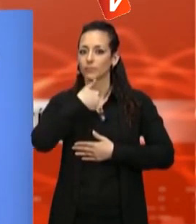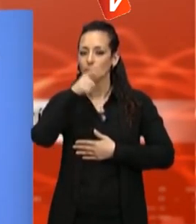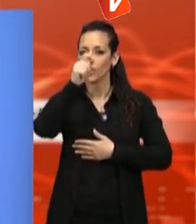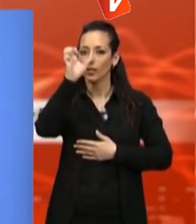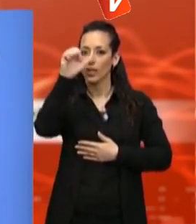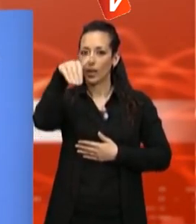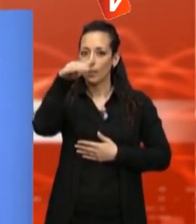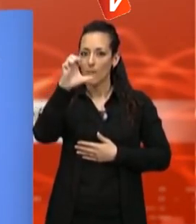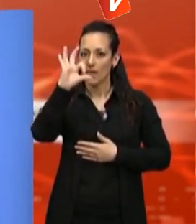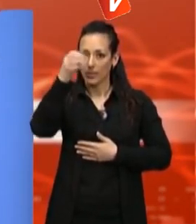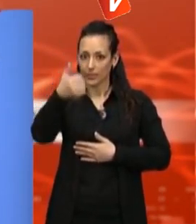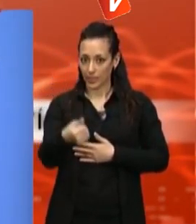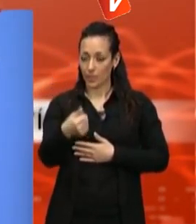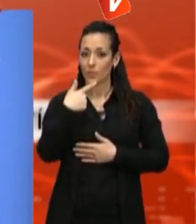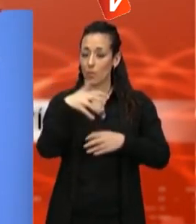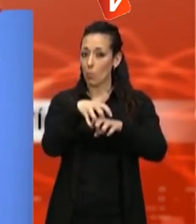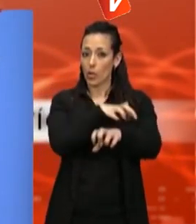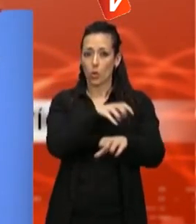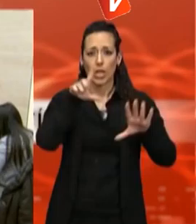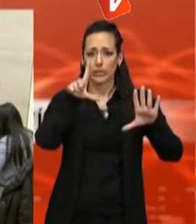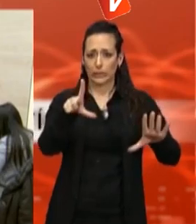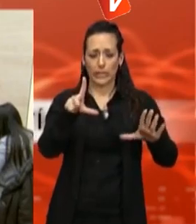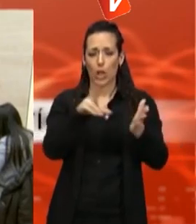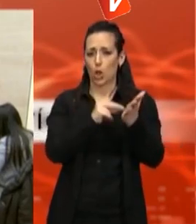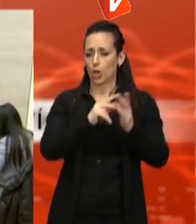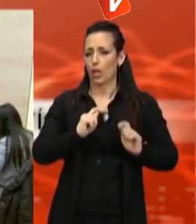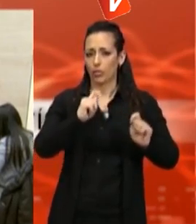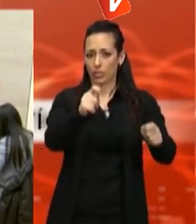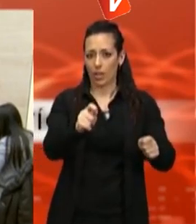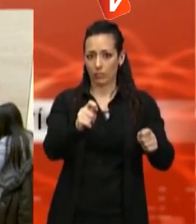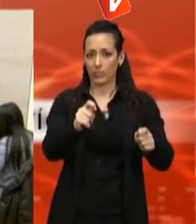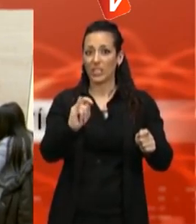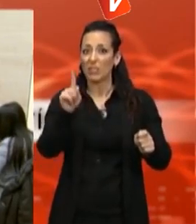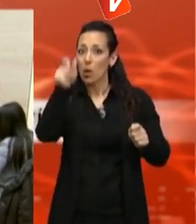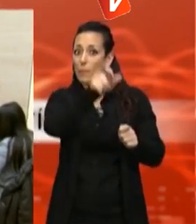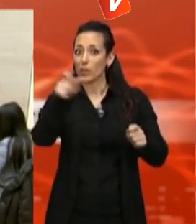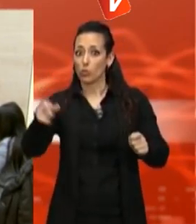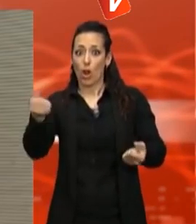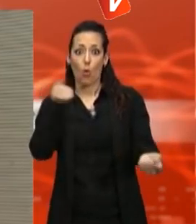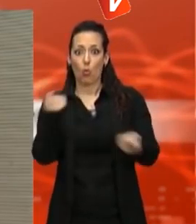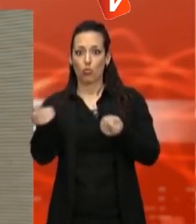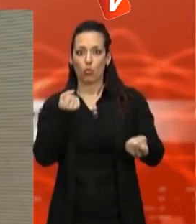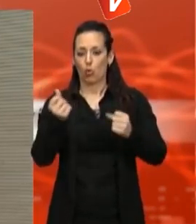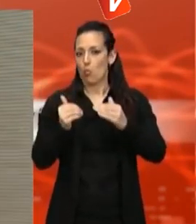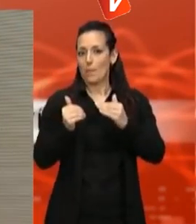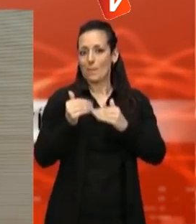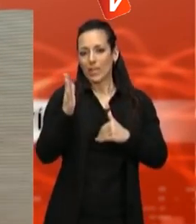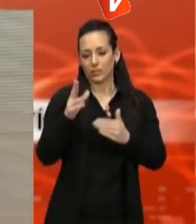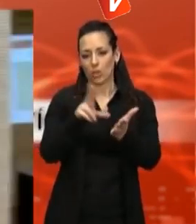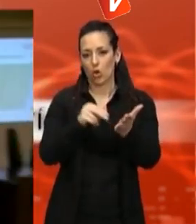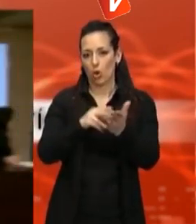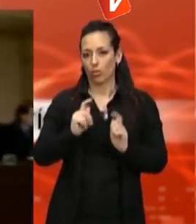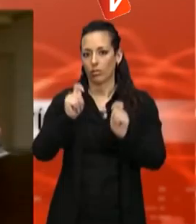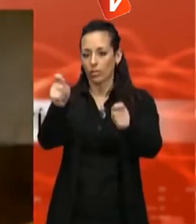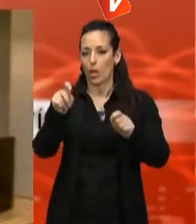7 i en el cas de la presència dels conductors, la seguretat i el tracte rebut superen el 8. El més important per als usuaris és la puntualitat i la